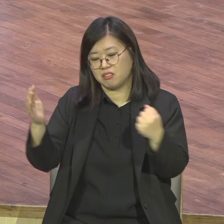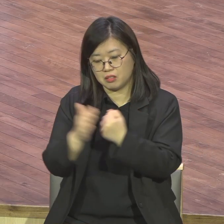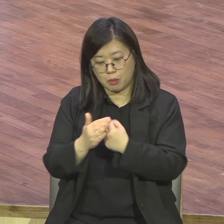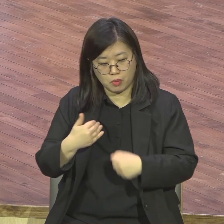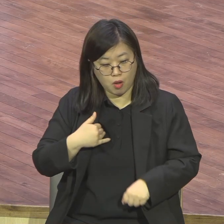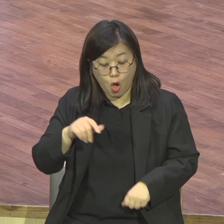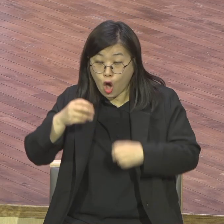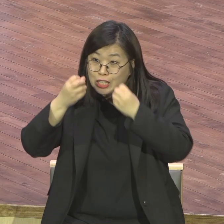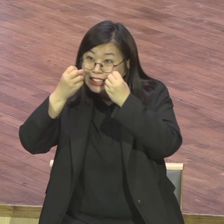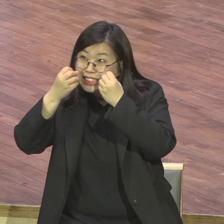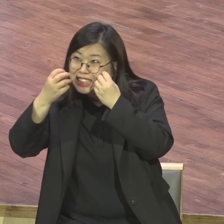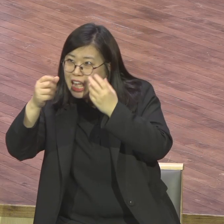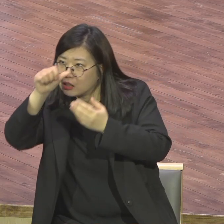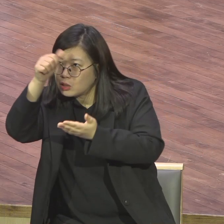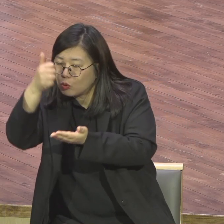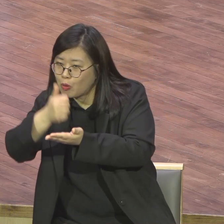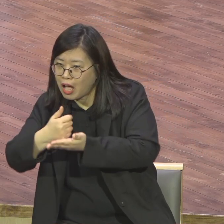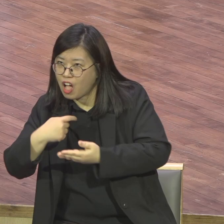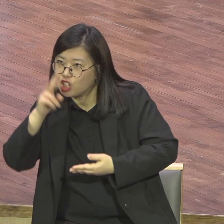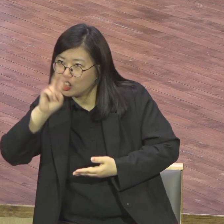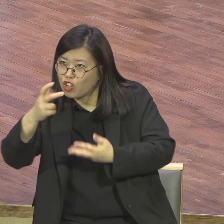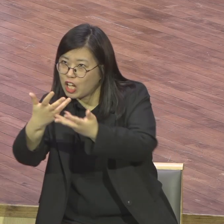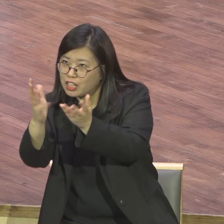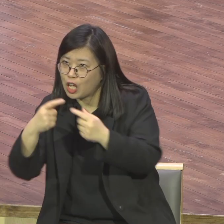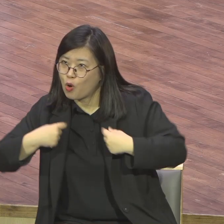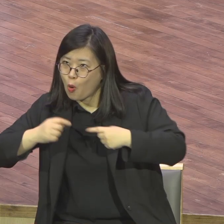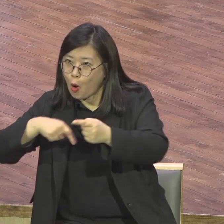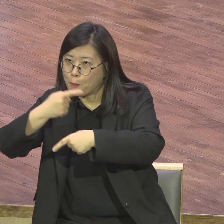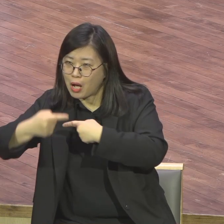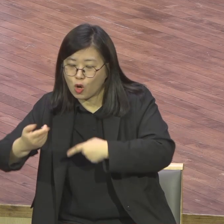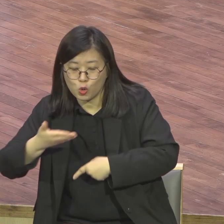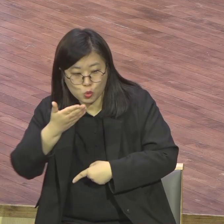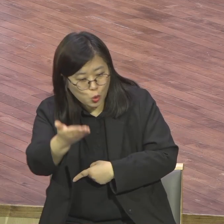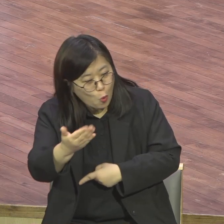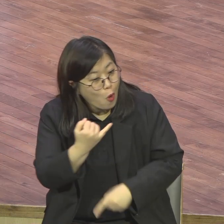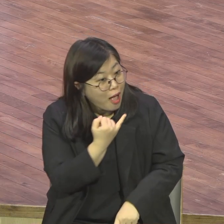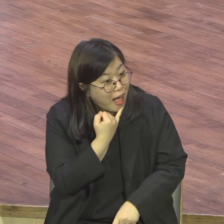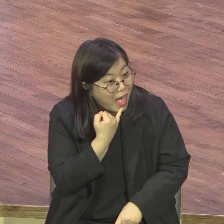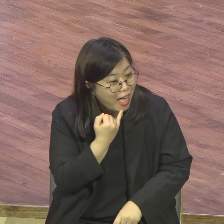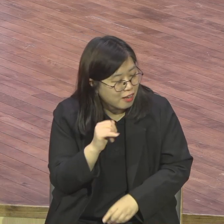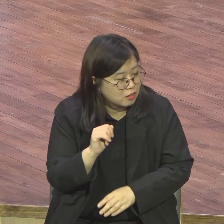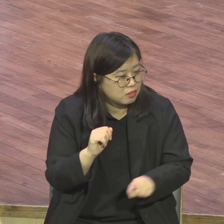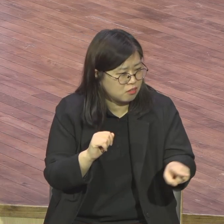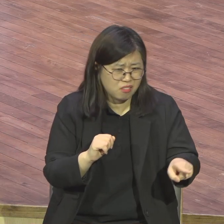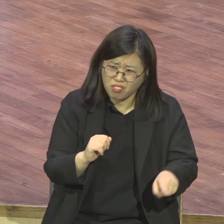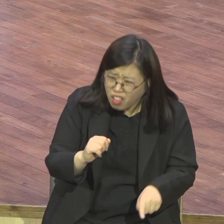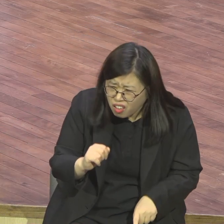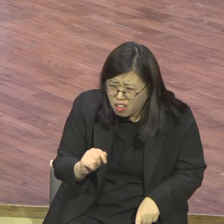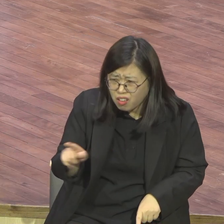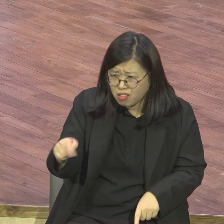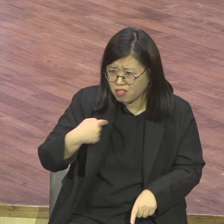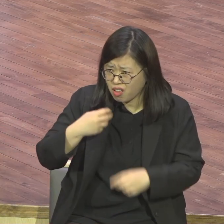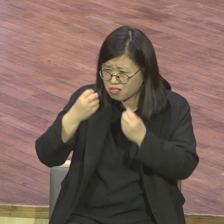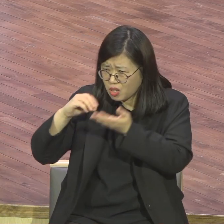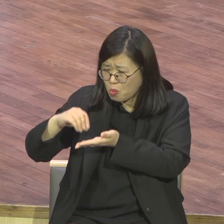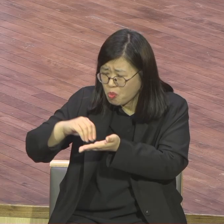다릅니다 영향력 장로들 때문에 교회가 안 되는 거예요 목사가 마음대로 목회하도록 확확 밀어주고 안 되는 겁니다